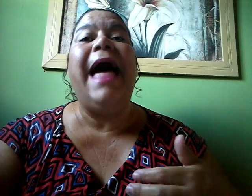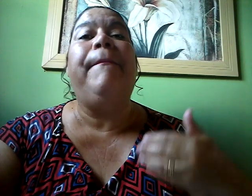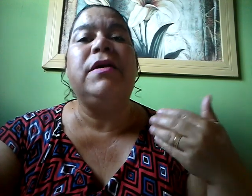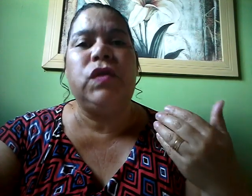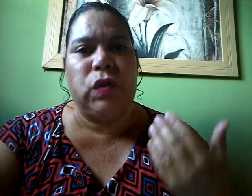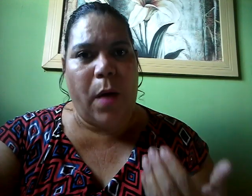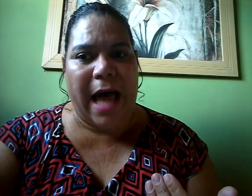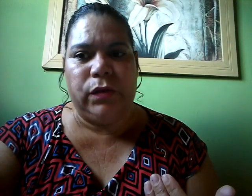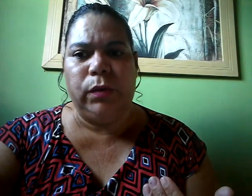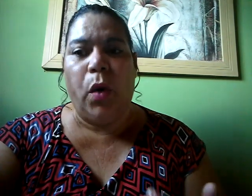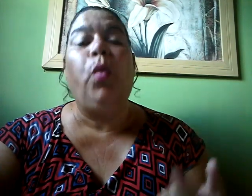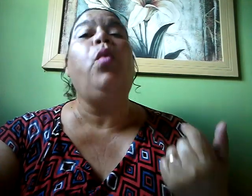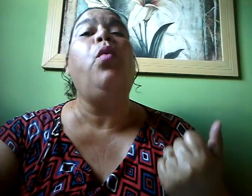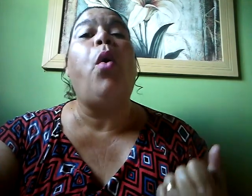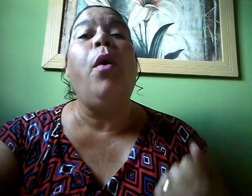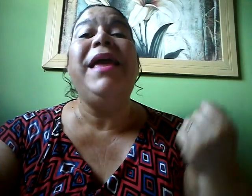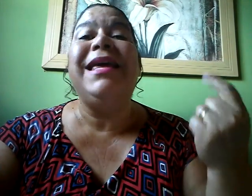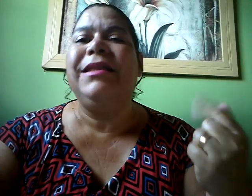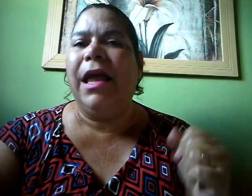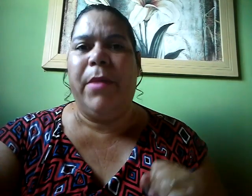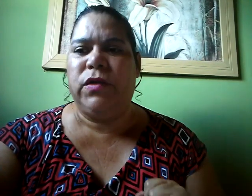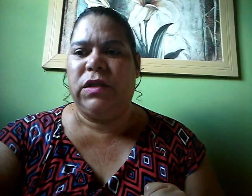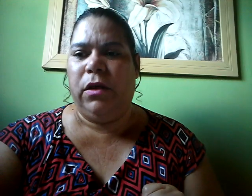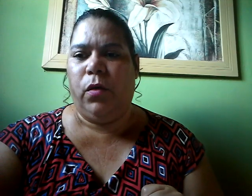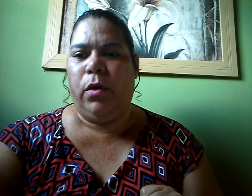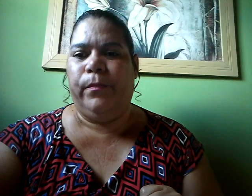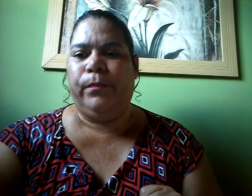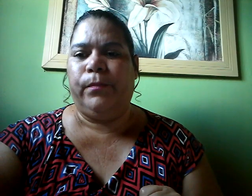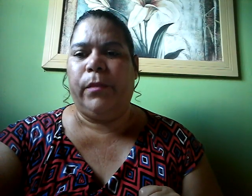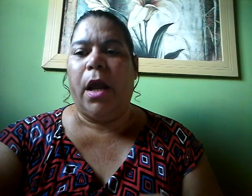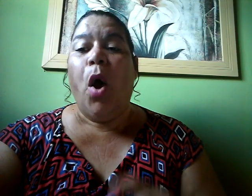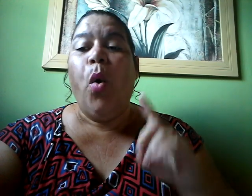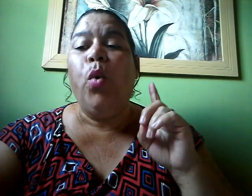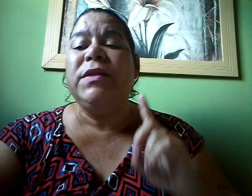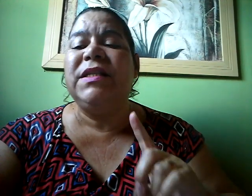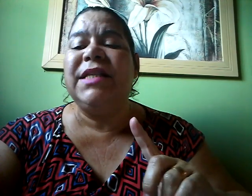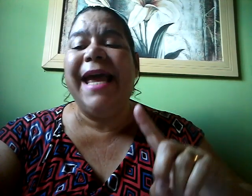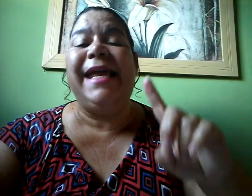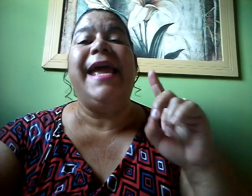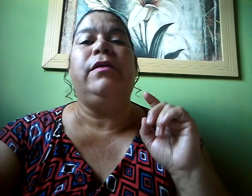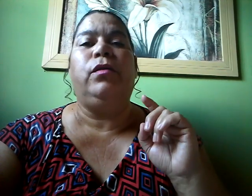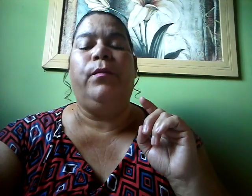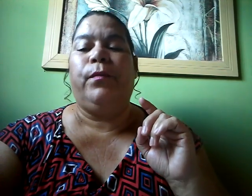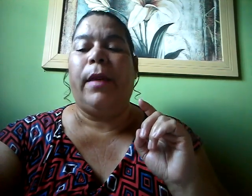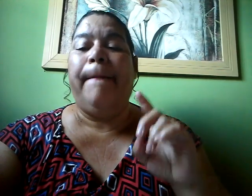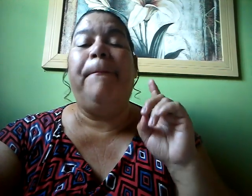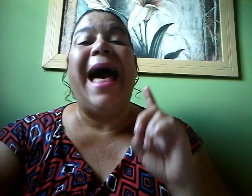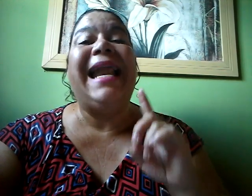abençoado o homem que teme ao Senhor O segredo para